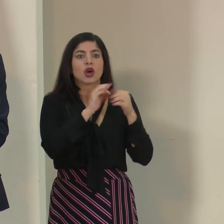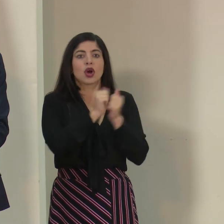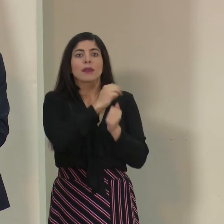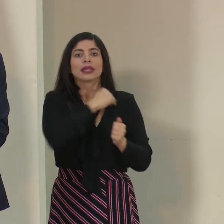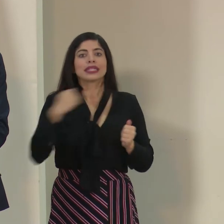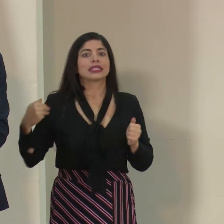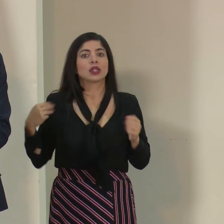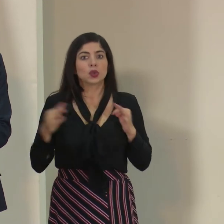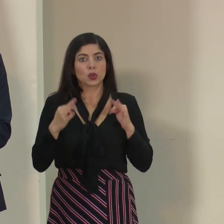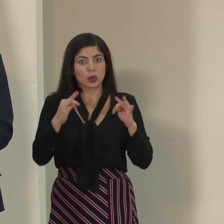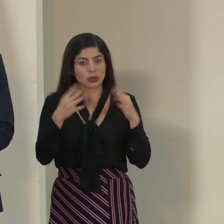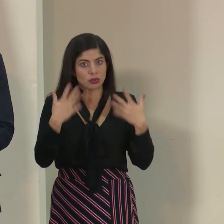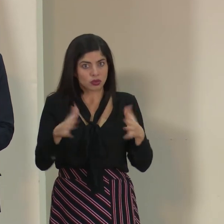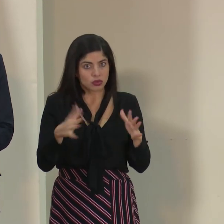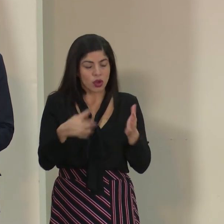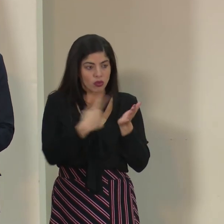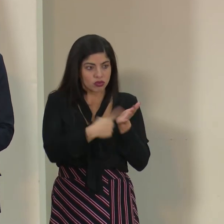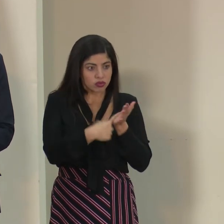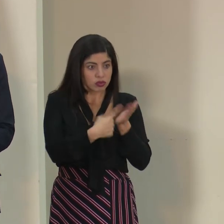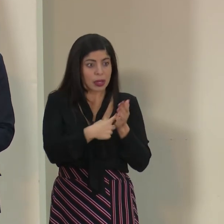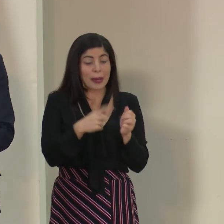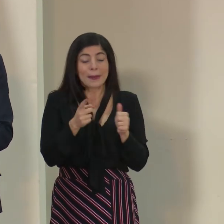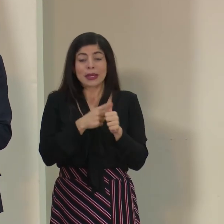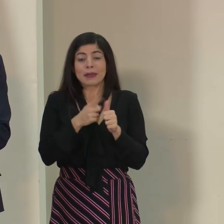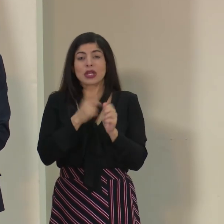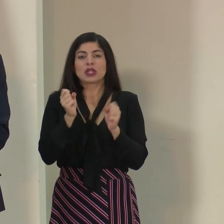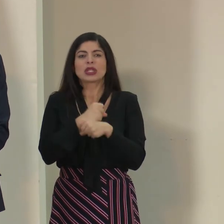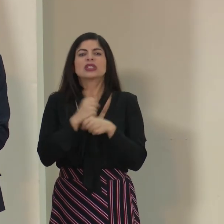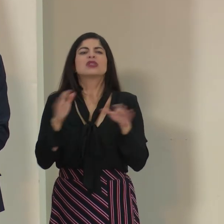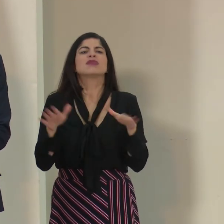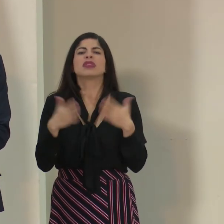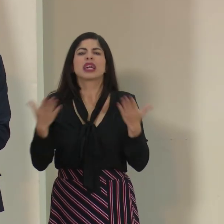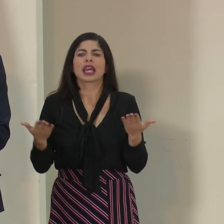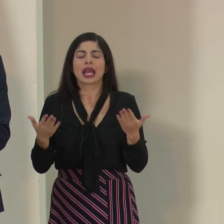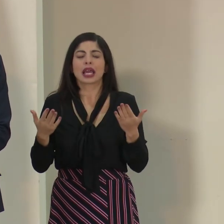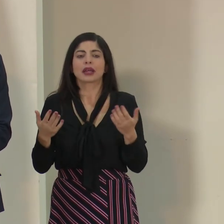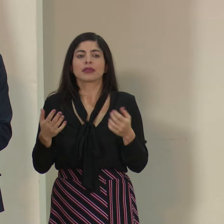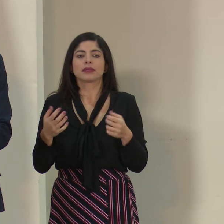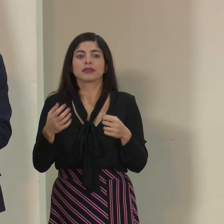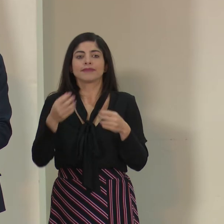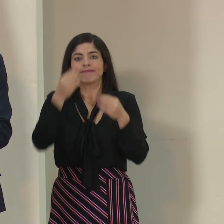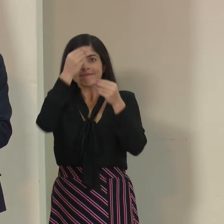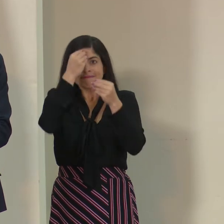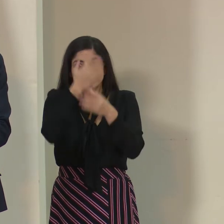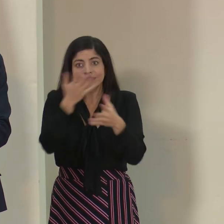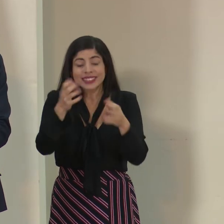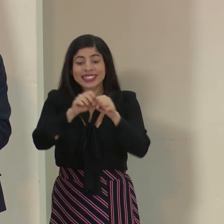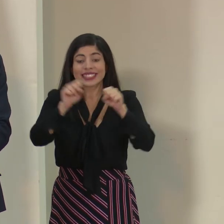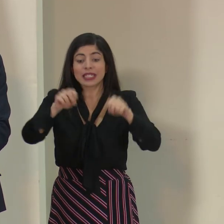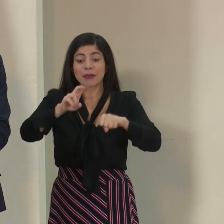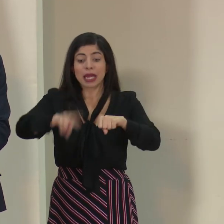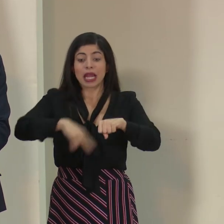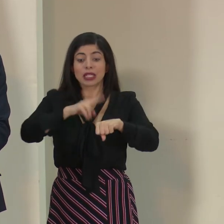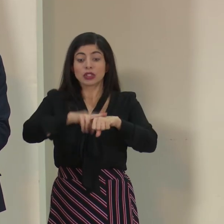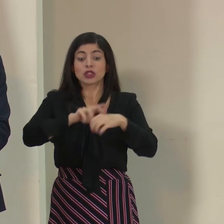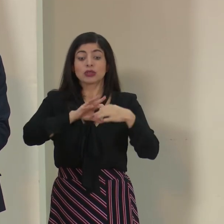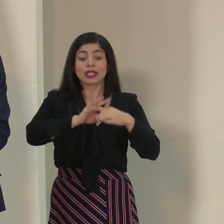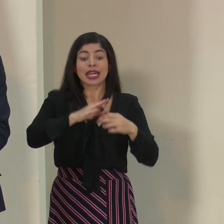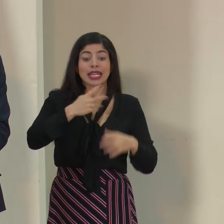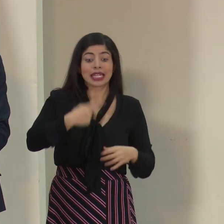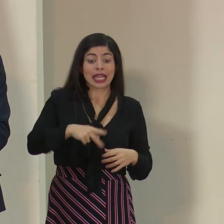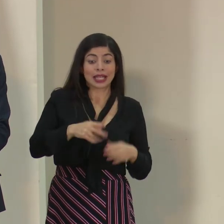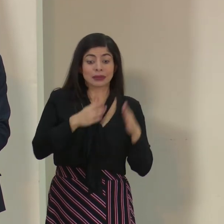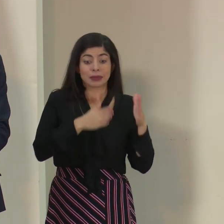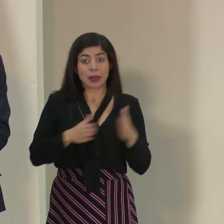turismo y también hemos… de lo primero también que hicimos fue enterar al Sistema Nacional de Gestión de Riesgos y Preparación de